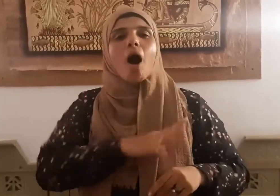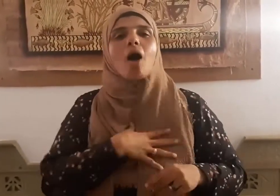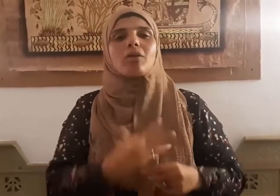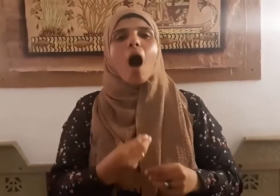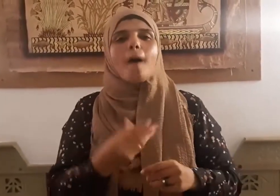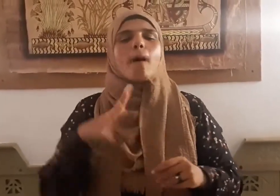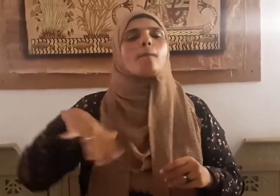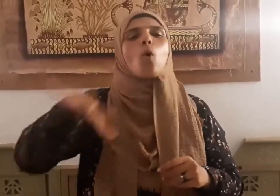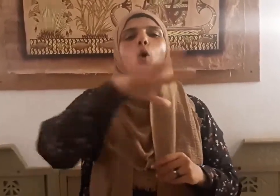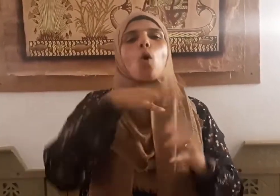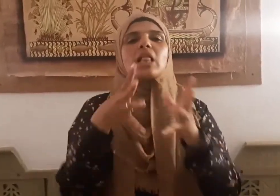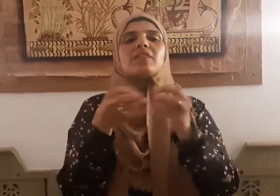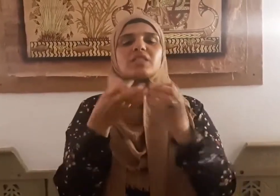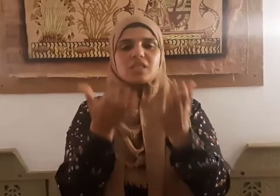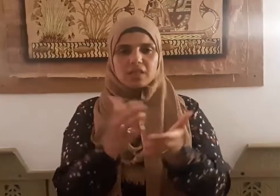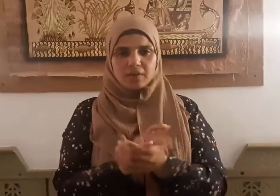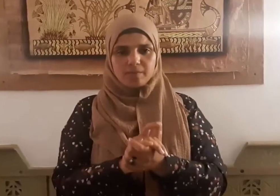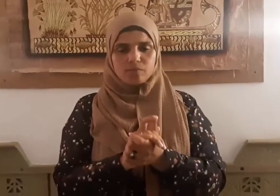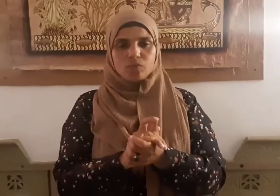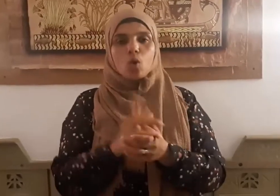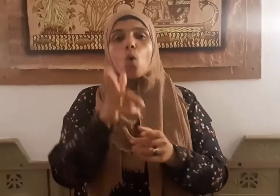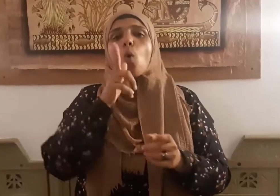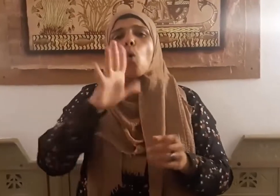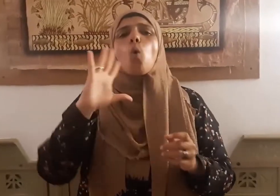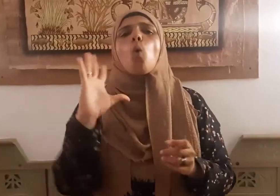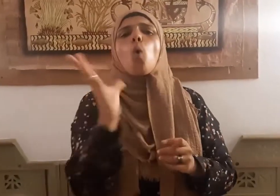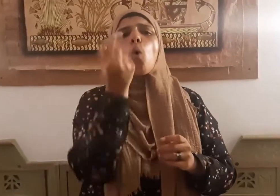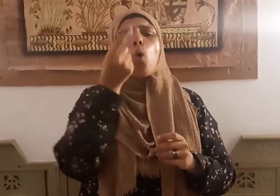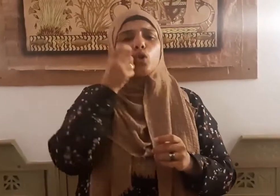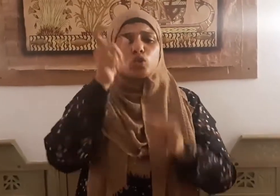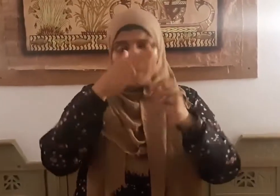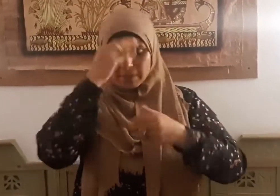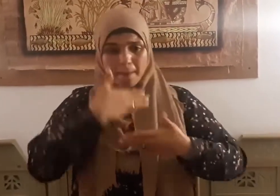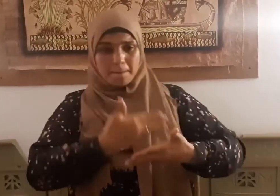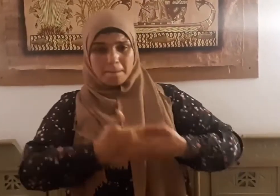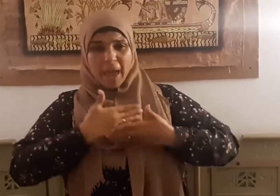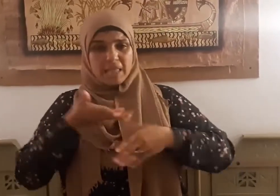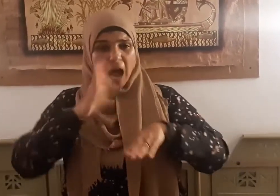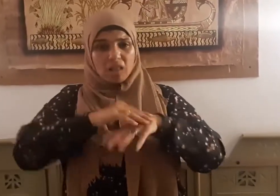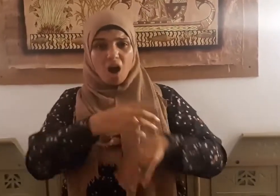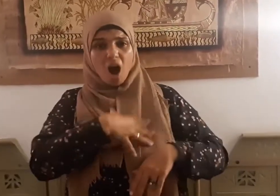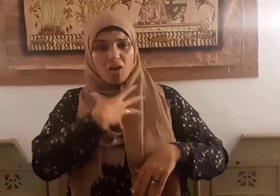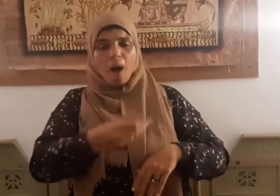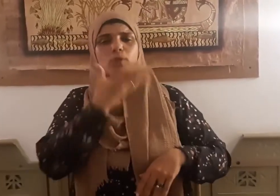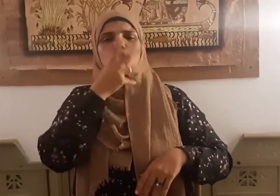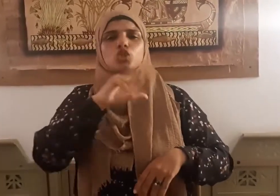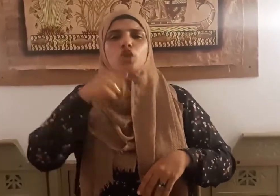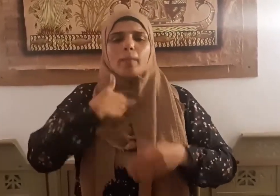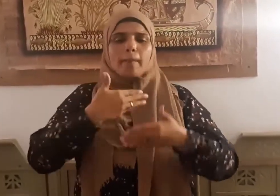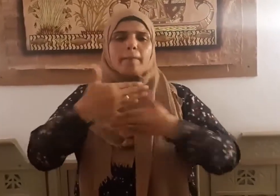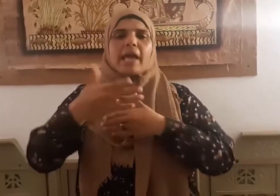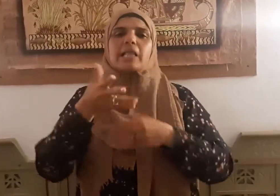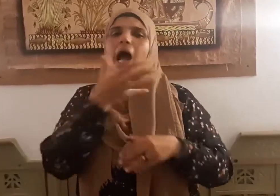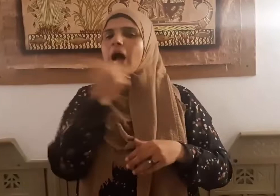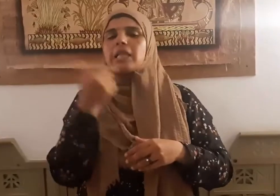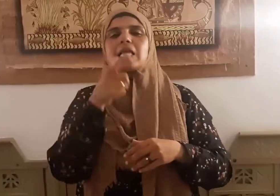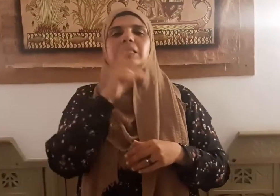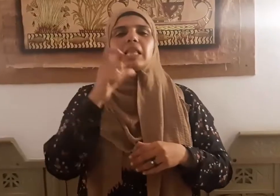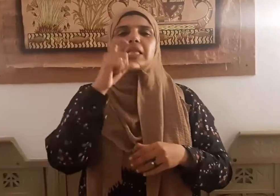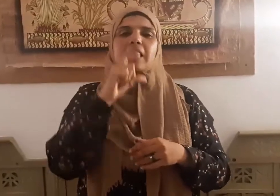معانيها وكل ما يبعدك عن الرحمة يبعدك عن الإسلام والعبرة